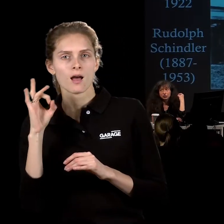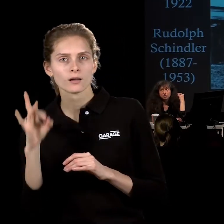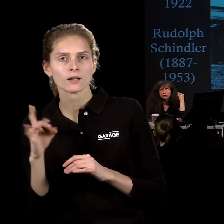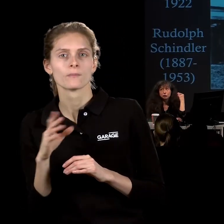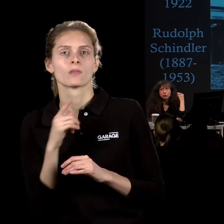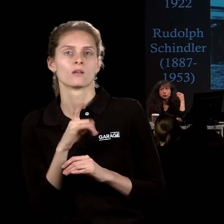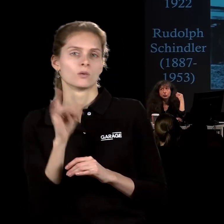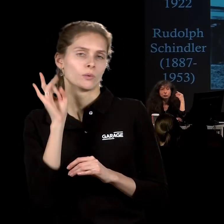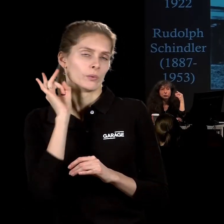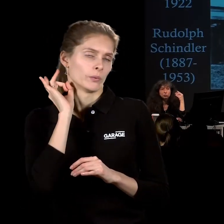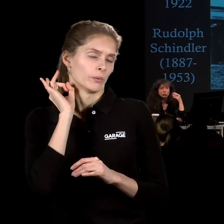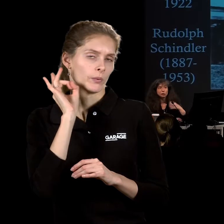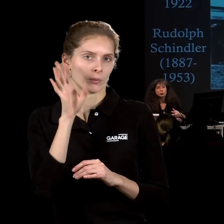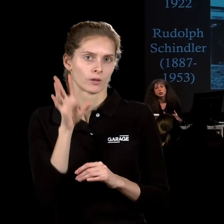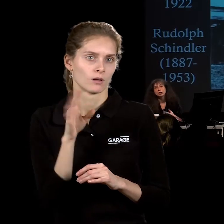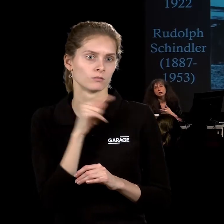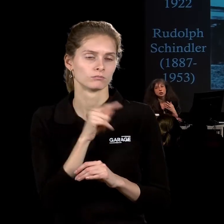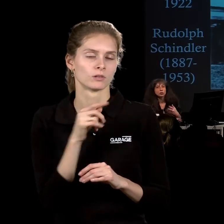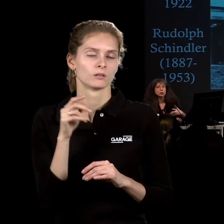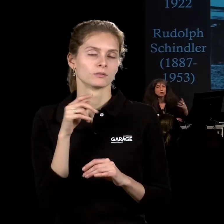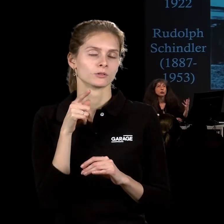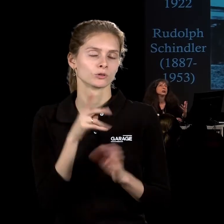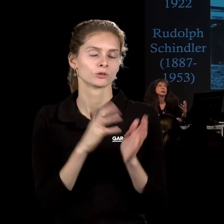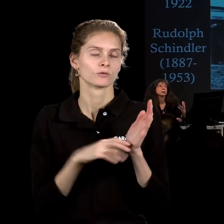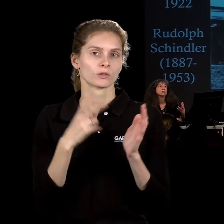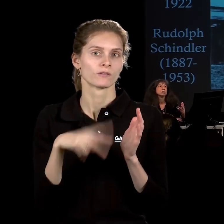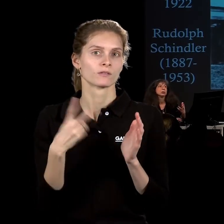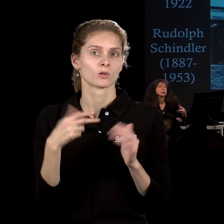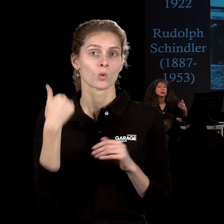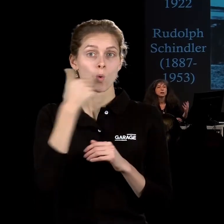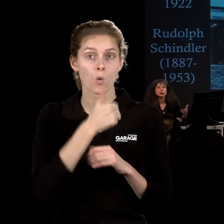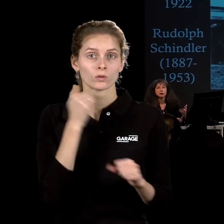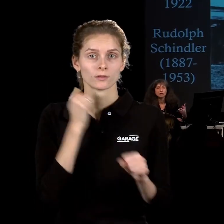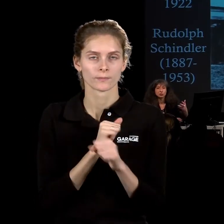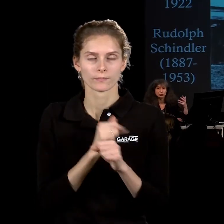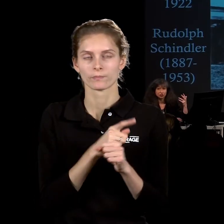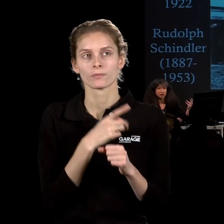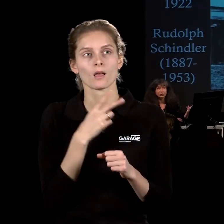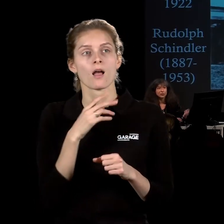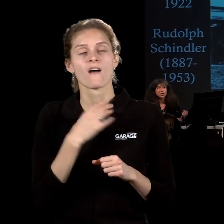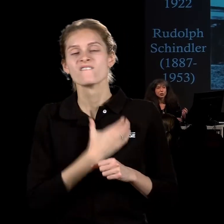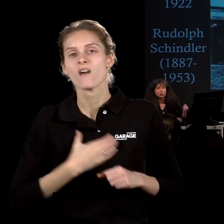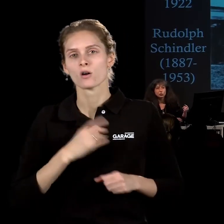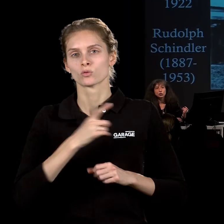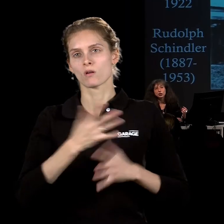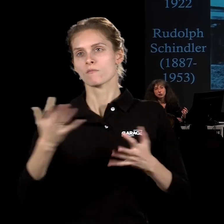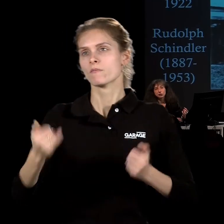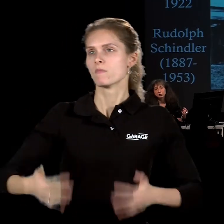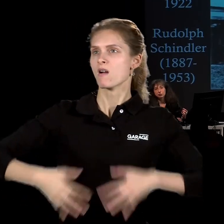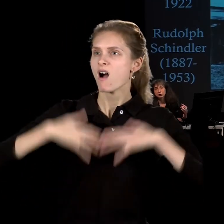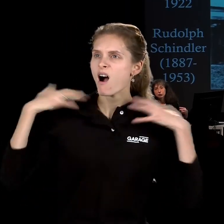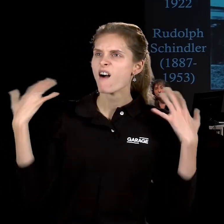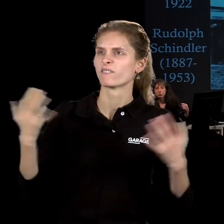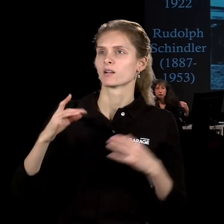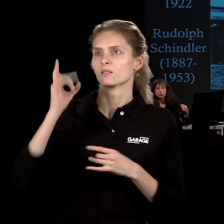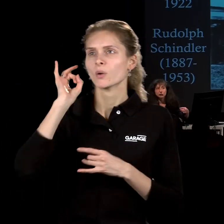Тирования очень важно, что он не берёт какие-то там огромные общественные здания, он берёт частные